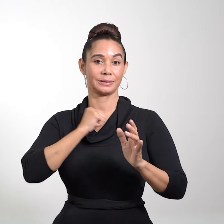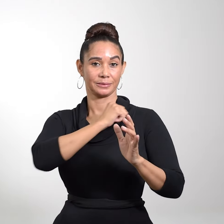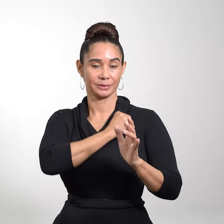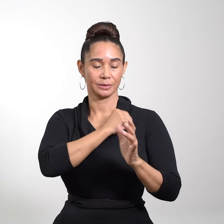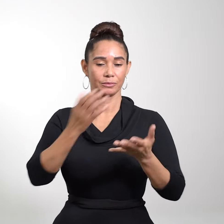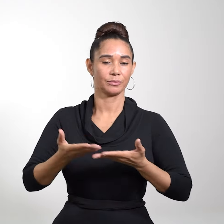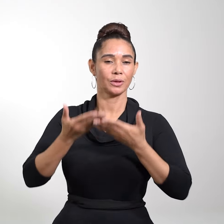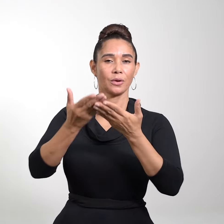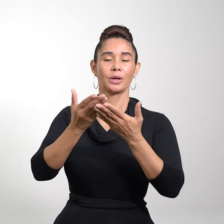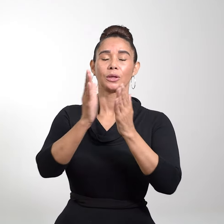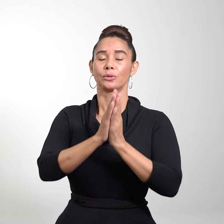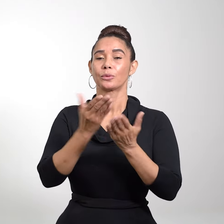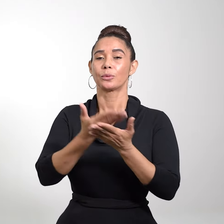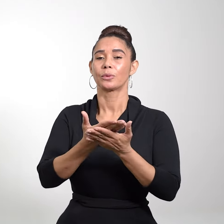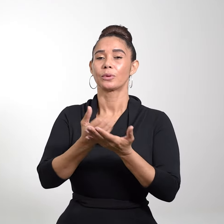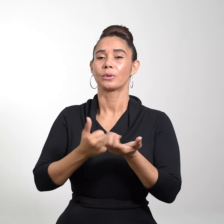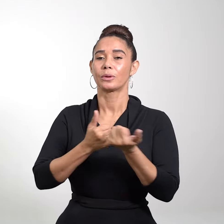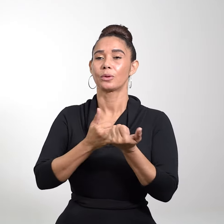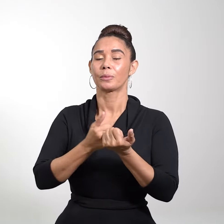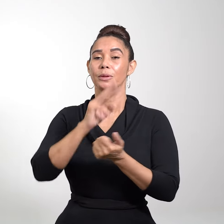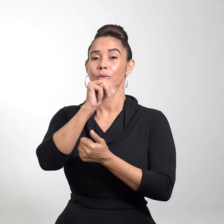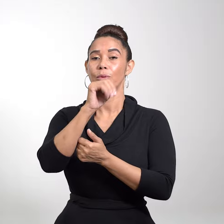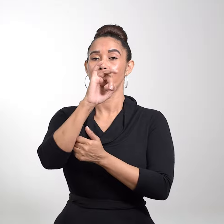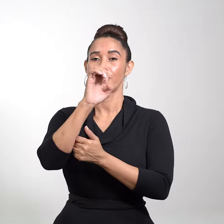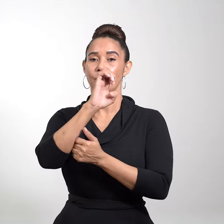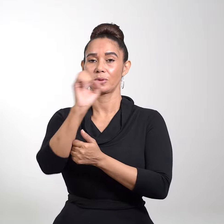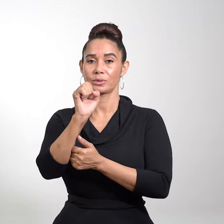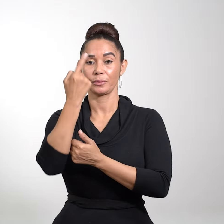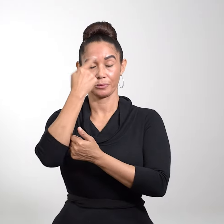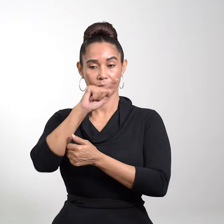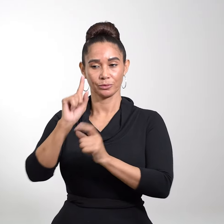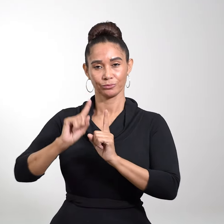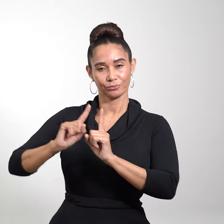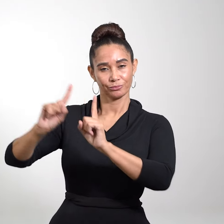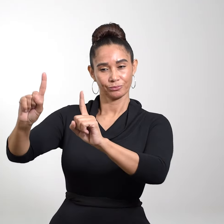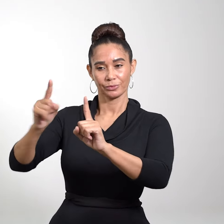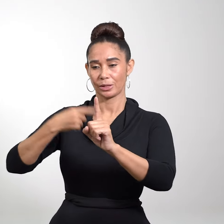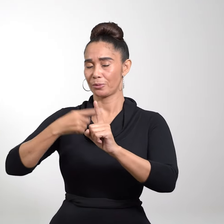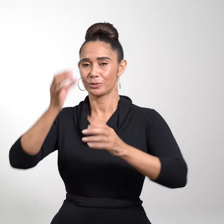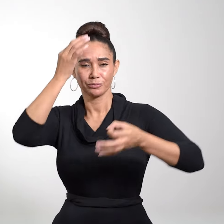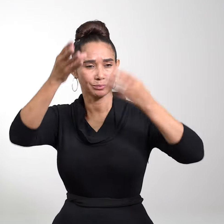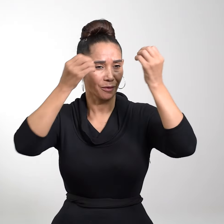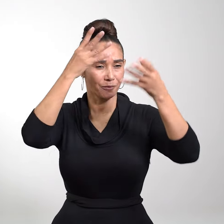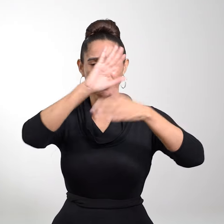ofrece por tu purificación lo que mandó Moisés. Pero cuando se fue, empezó a divulgar el hecho con grandes